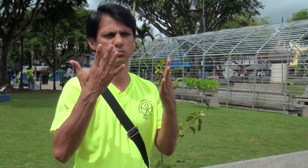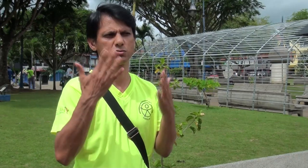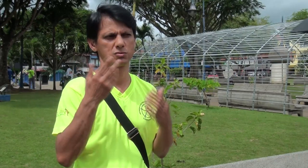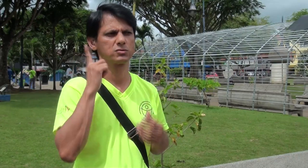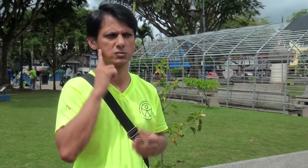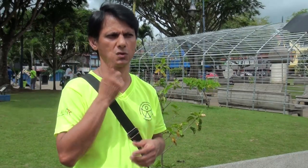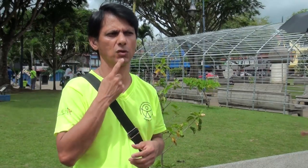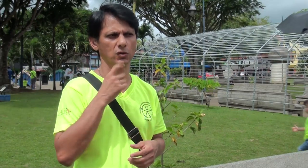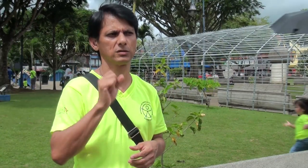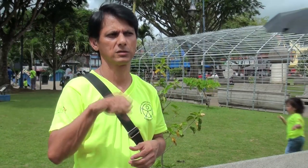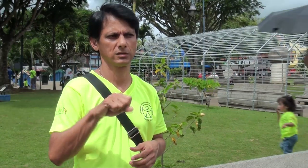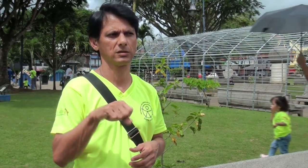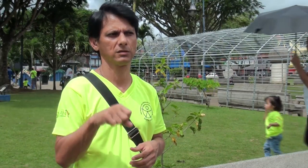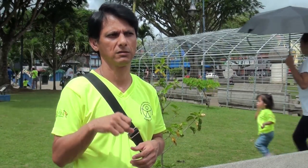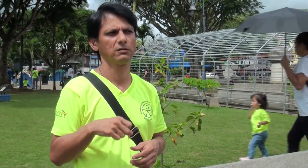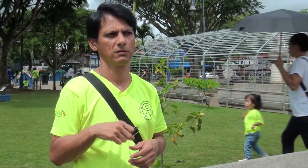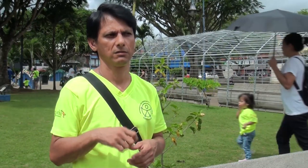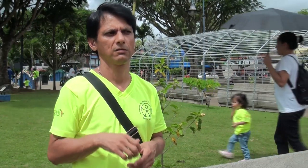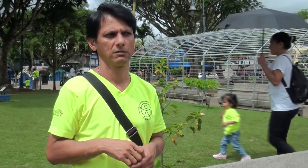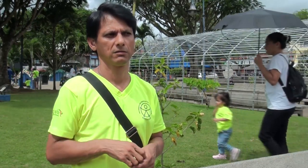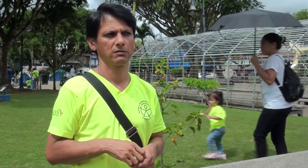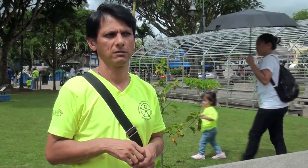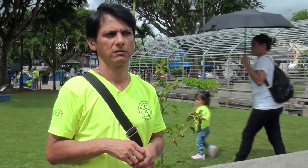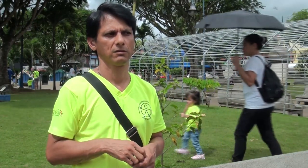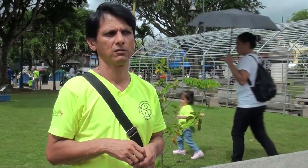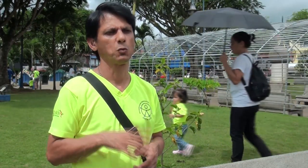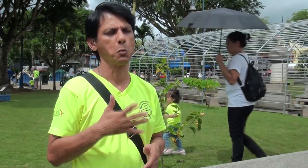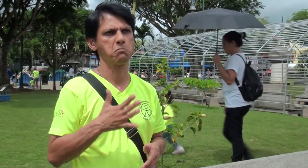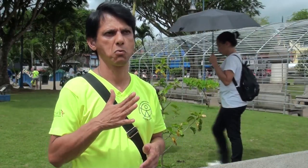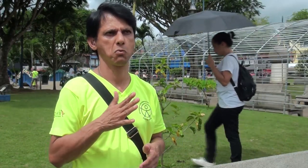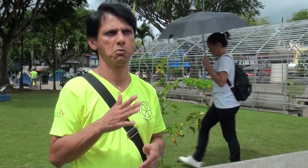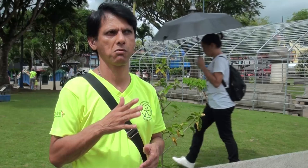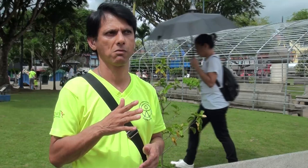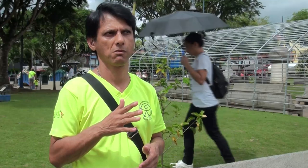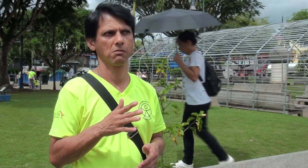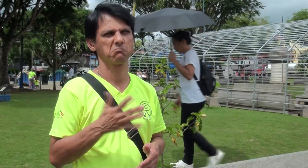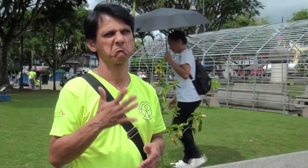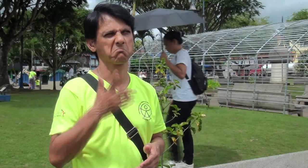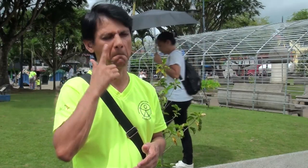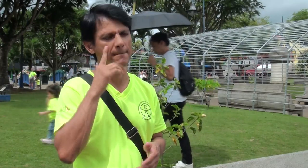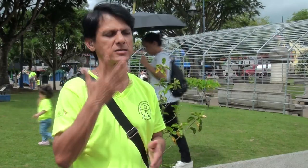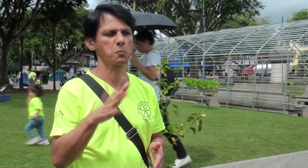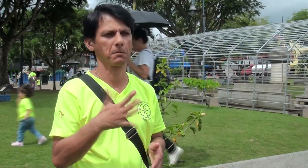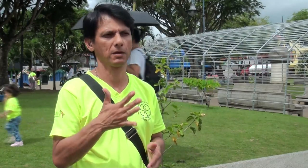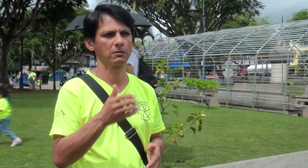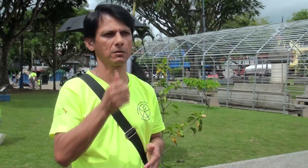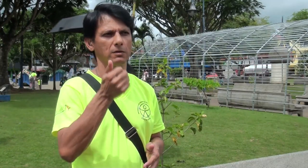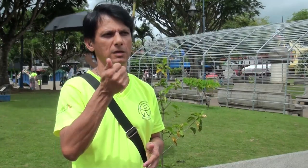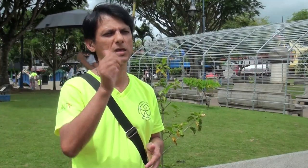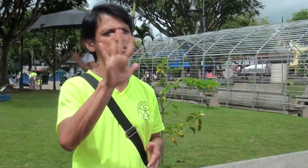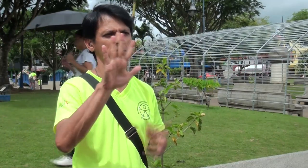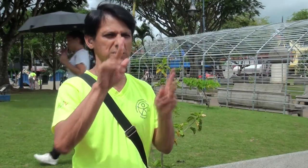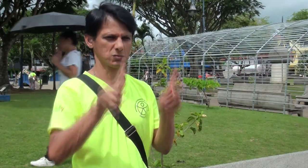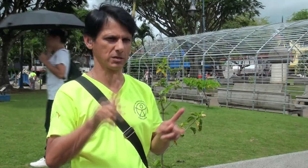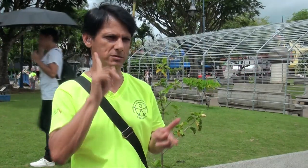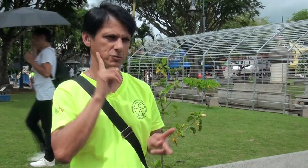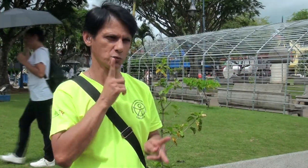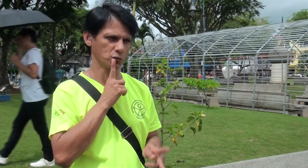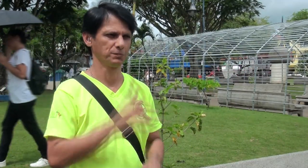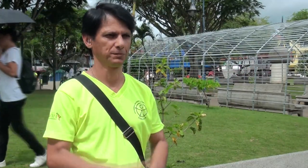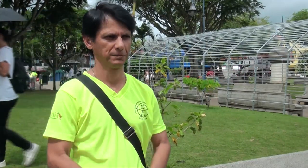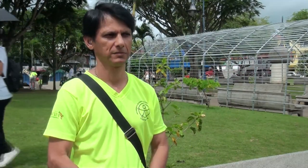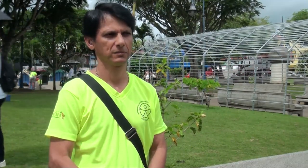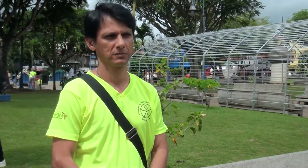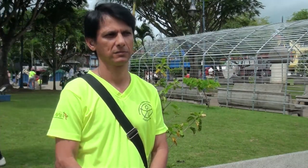Aquí hay muchas personas sordas, serían como, creo que más o menos como